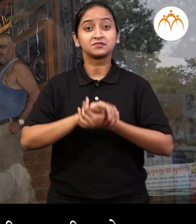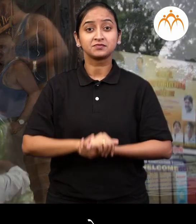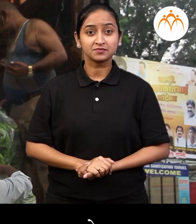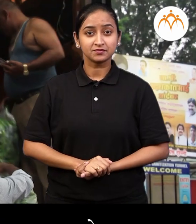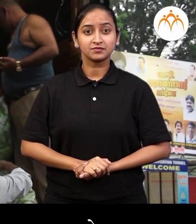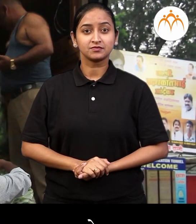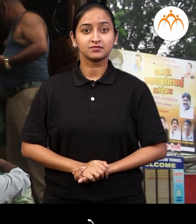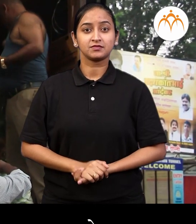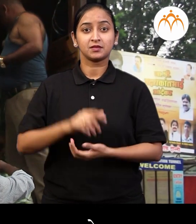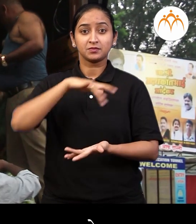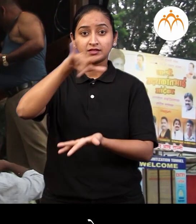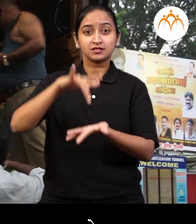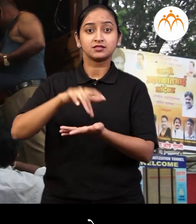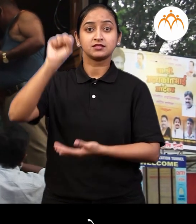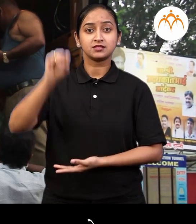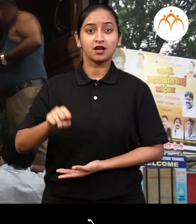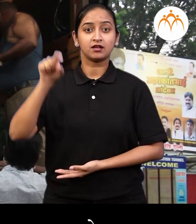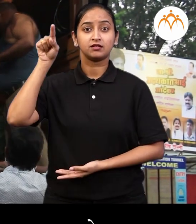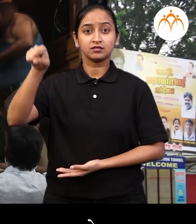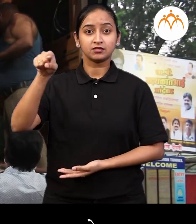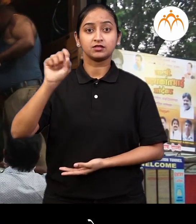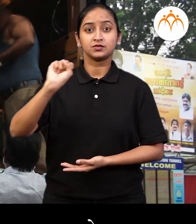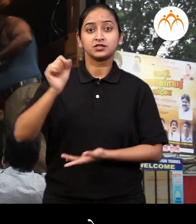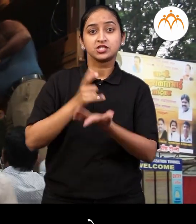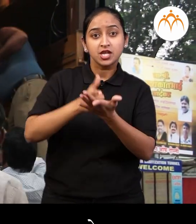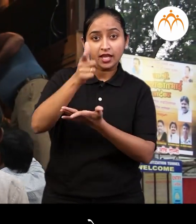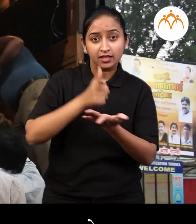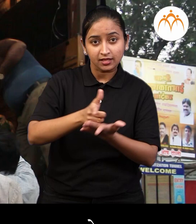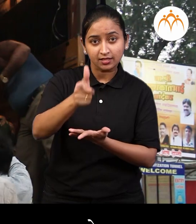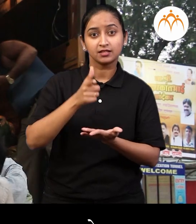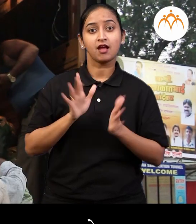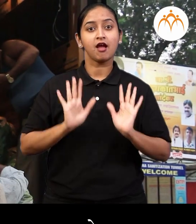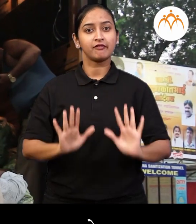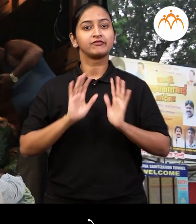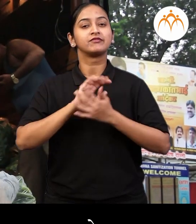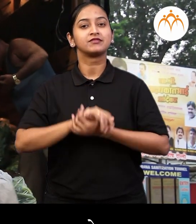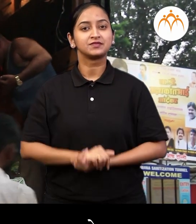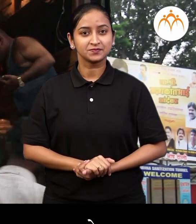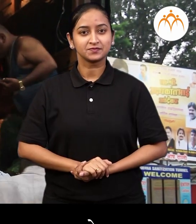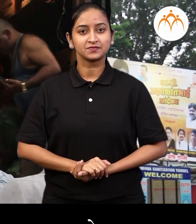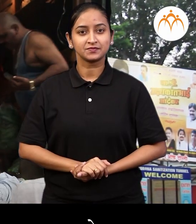सासवड ला त्यांचा भाजी चा मला आहे